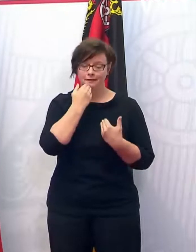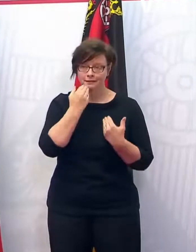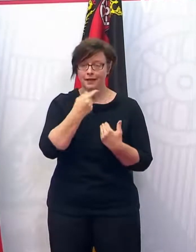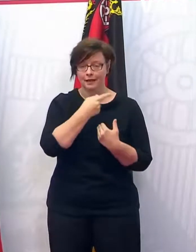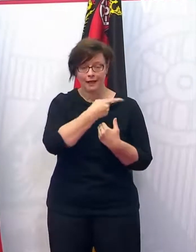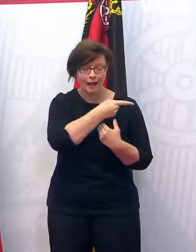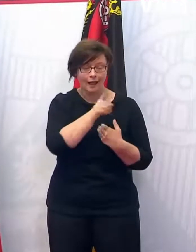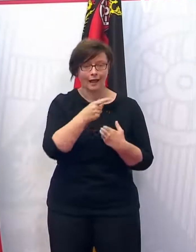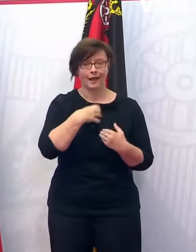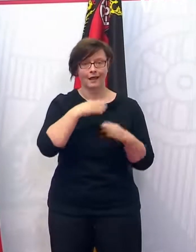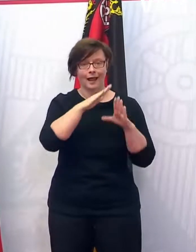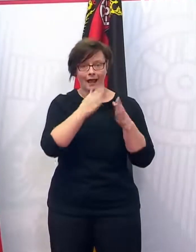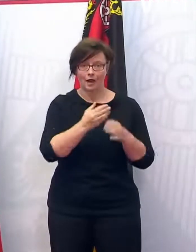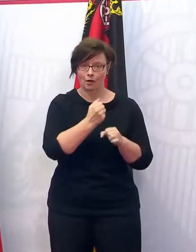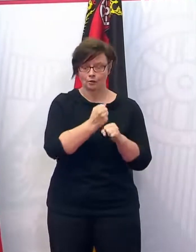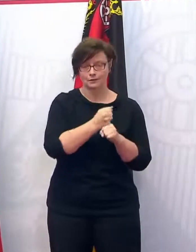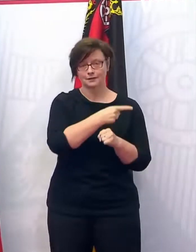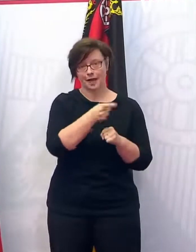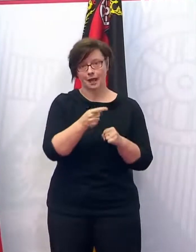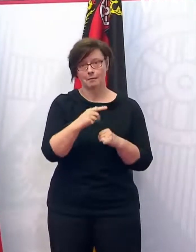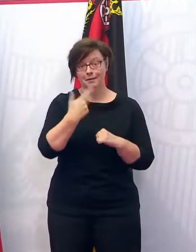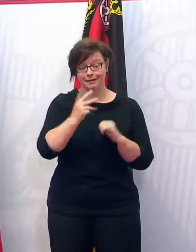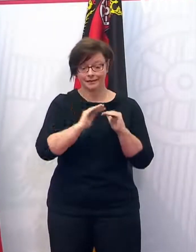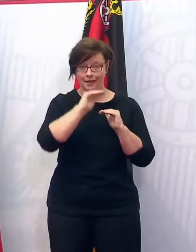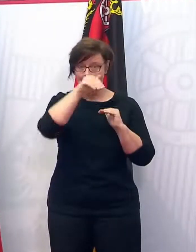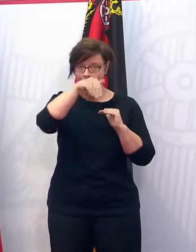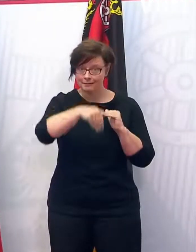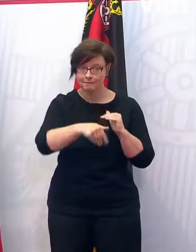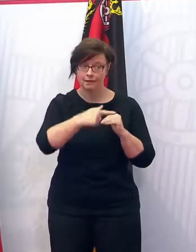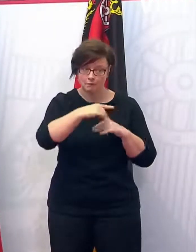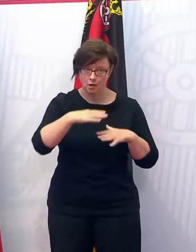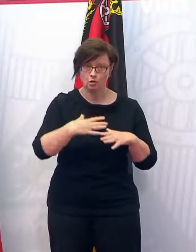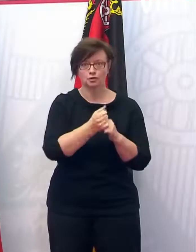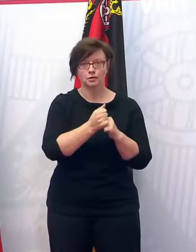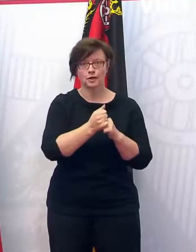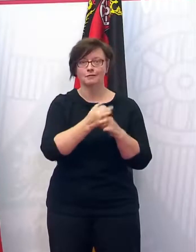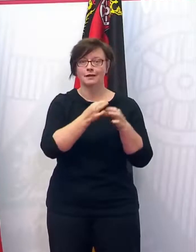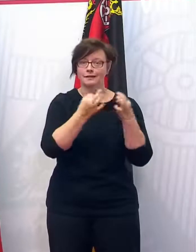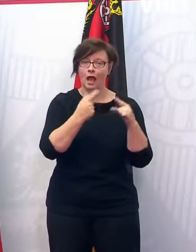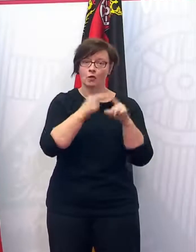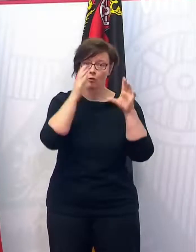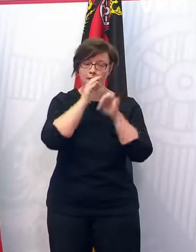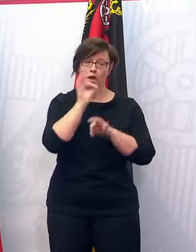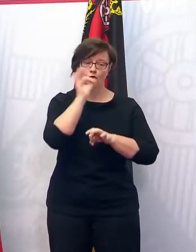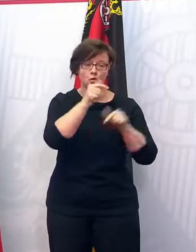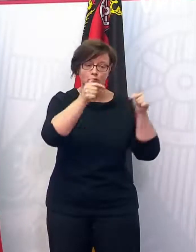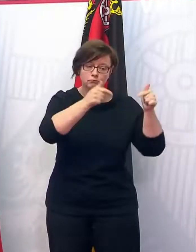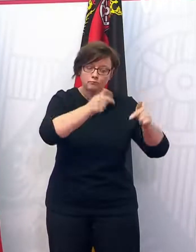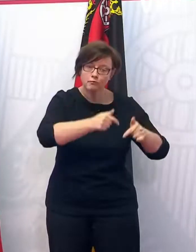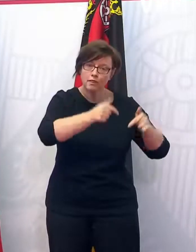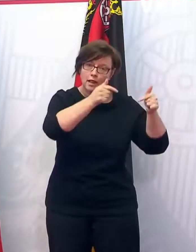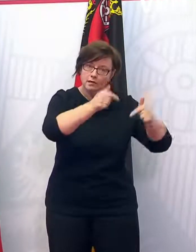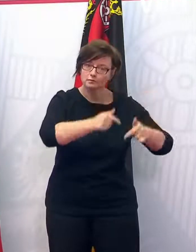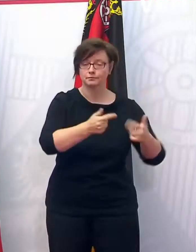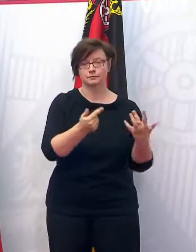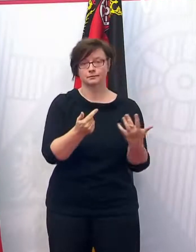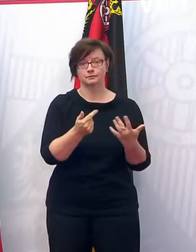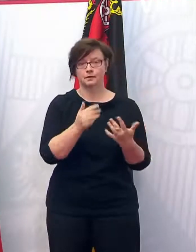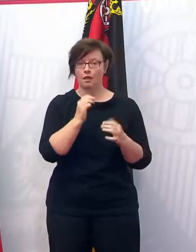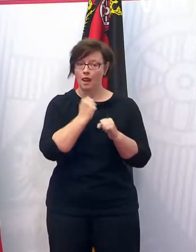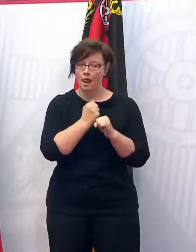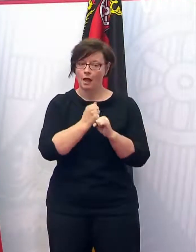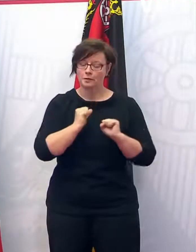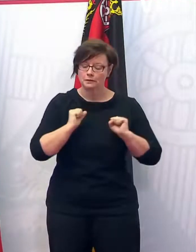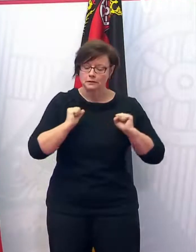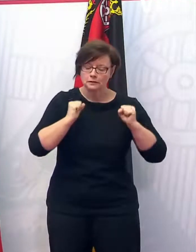allen in den Krankenhäusern, die es jetzt auch in dieser dritten Welle noch mal geschafft haben, Tag und Nacht für die Menschen da zu sein und diese Arbeit